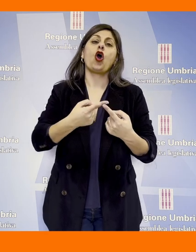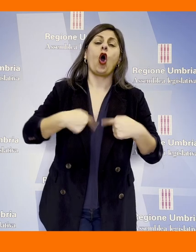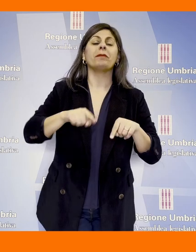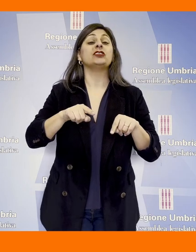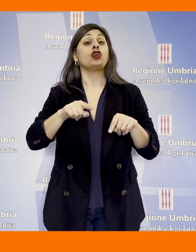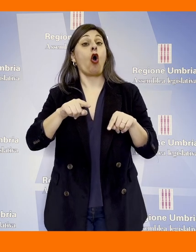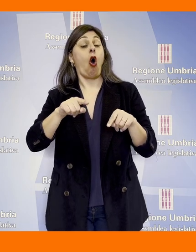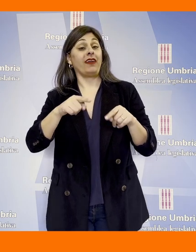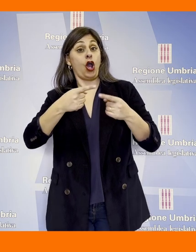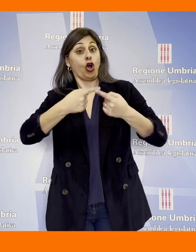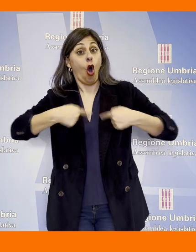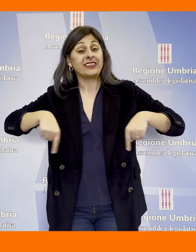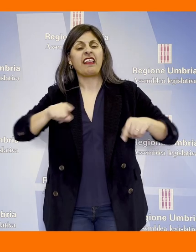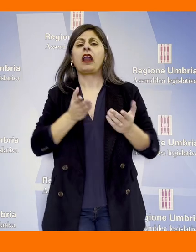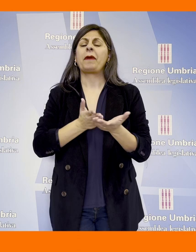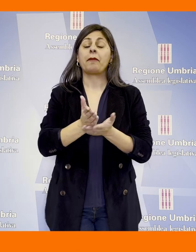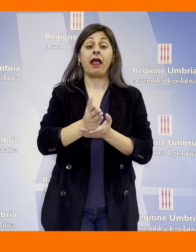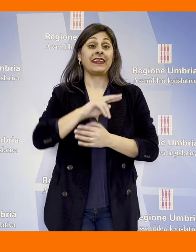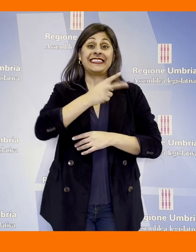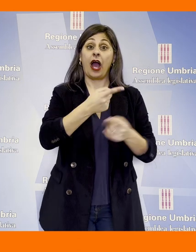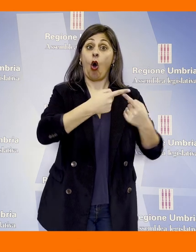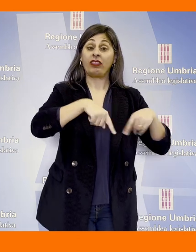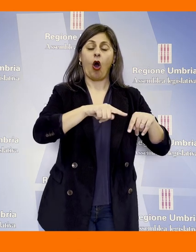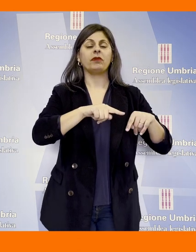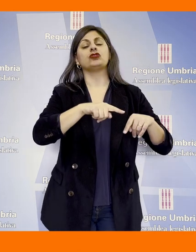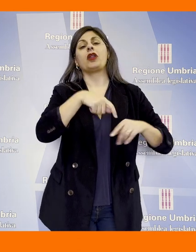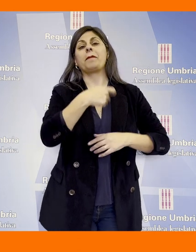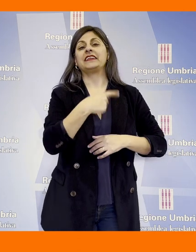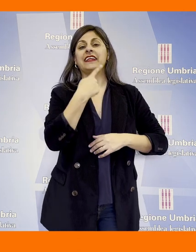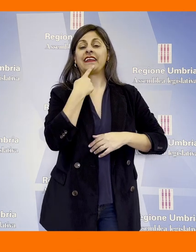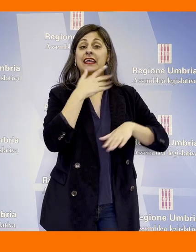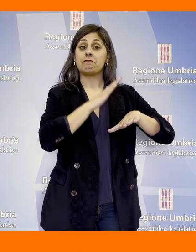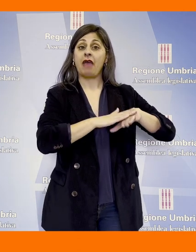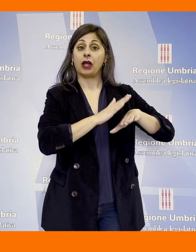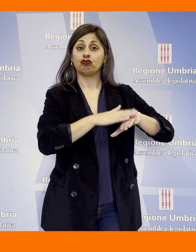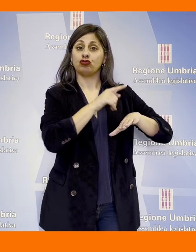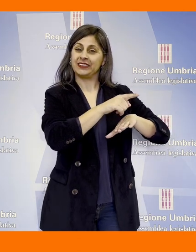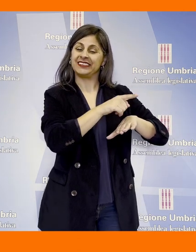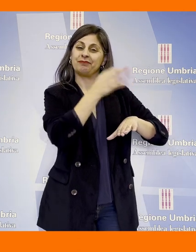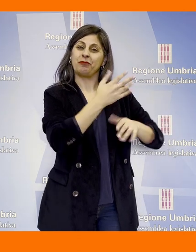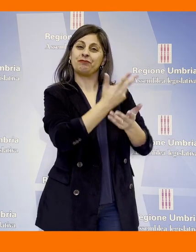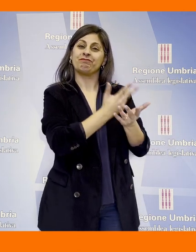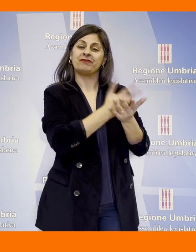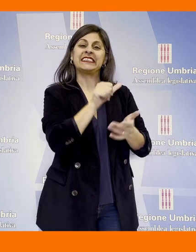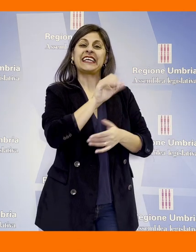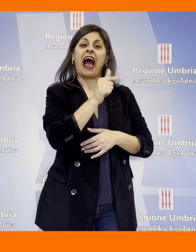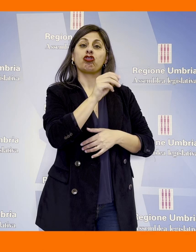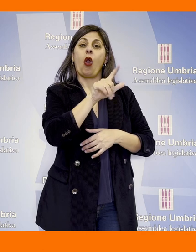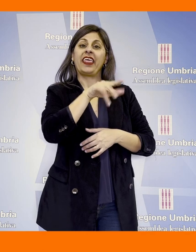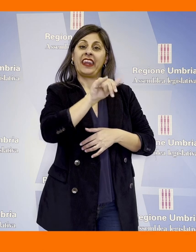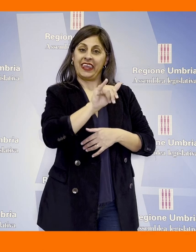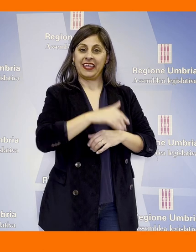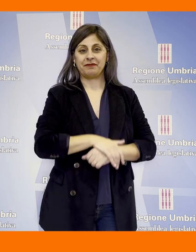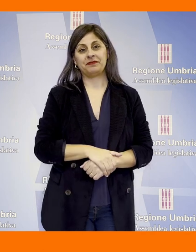consigliari permanenti sulla seconda commissione presieduta da Valerio Mancini, ci riferisce Alberto